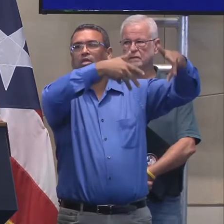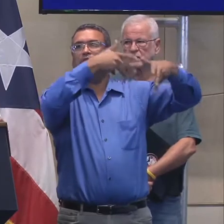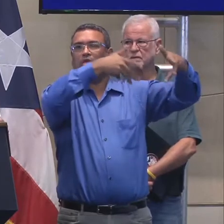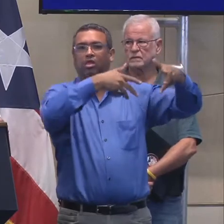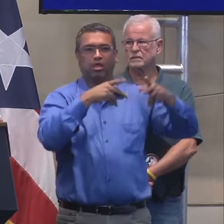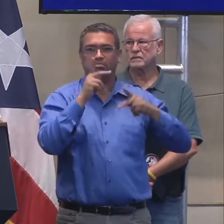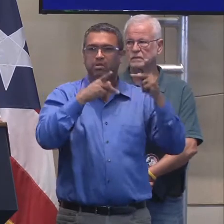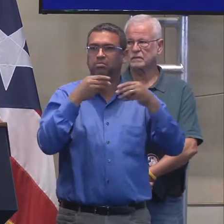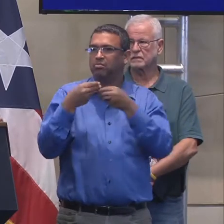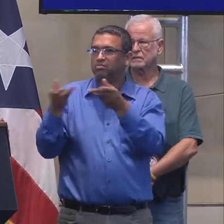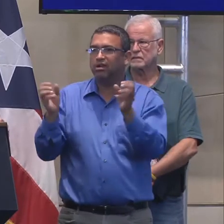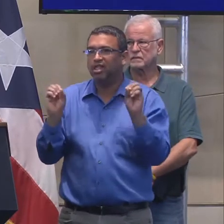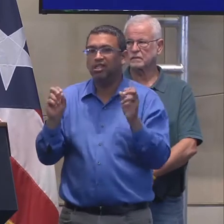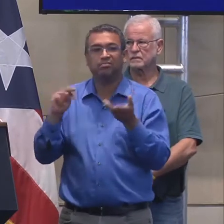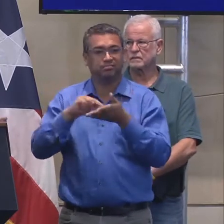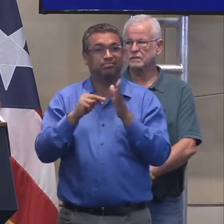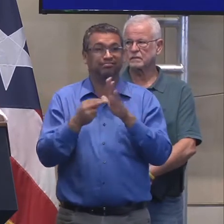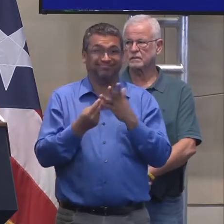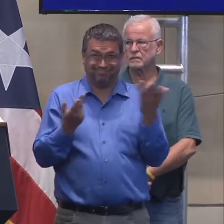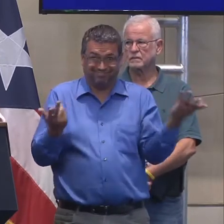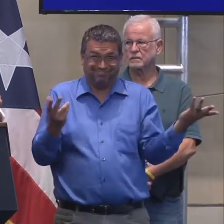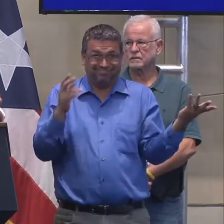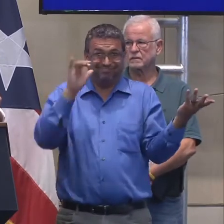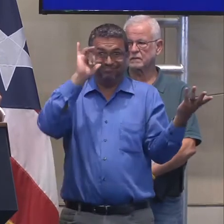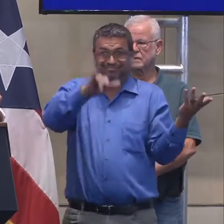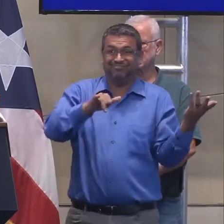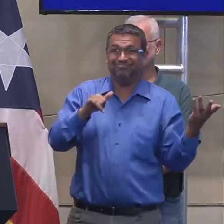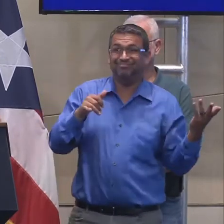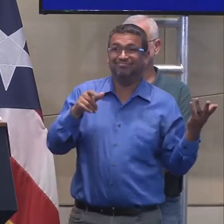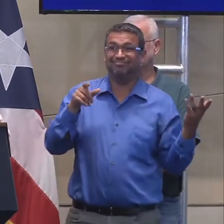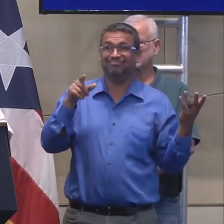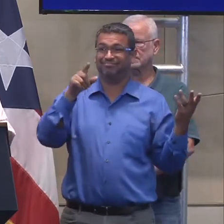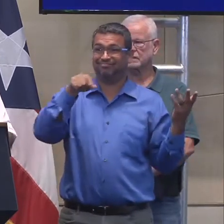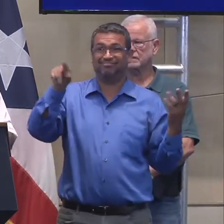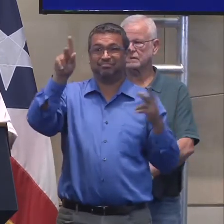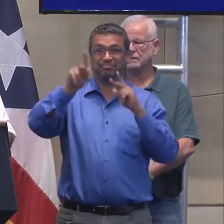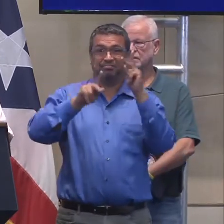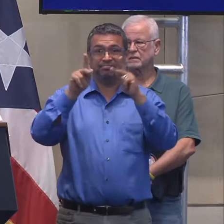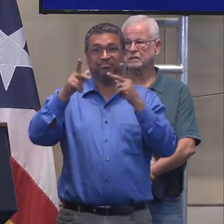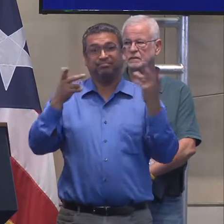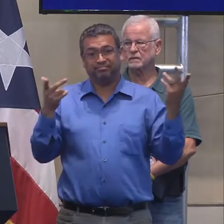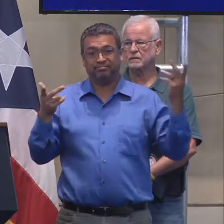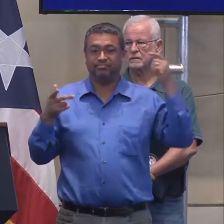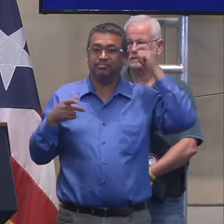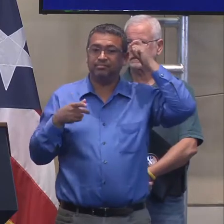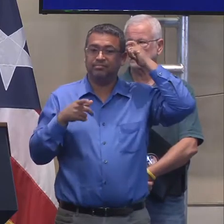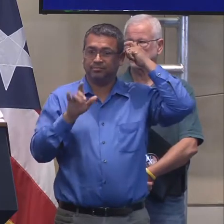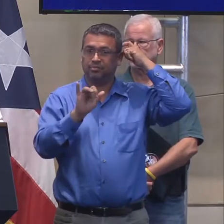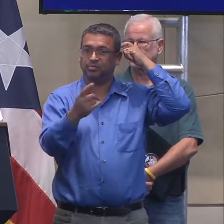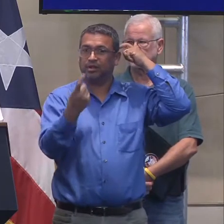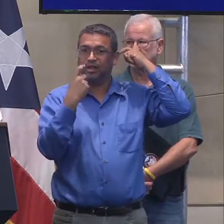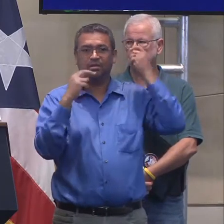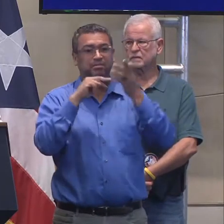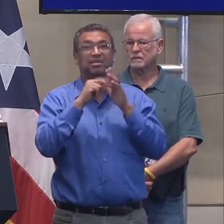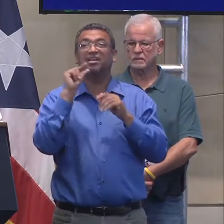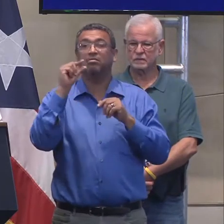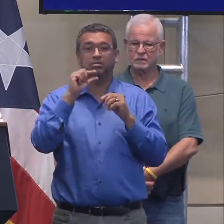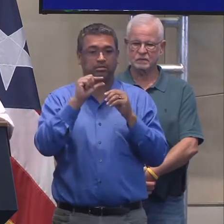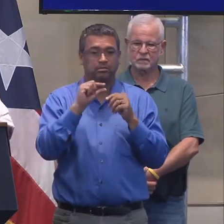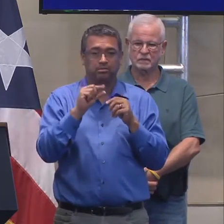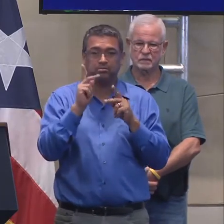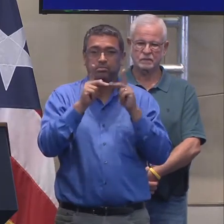pues, entonces lo que vamos a provocar es, es precisamente lo opuesto, ¿verdad? Lo que, lo que entiendo es el punto de su pregunta, que si se le da un poquito,